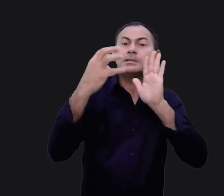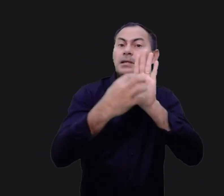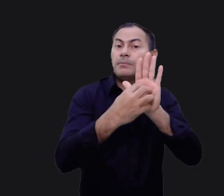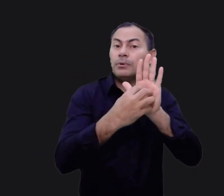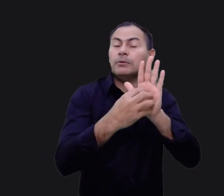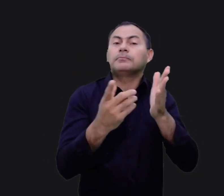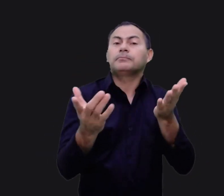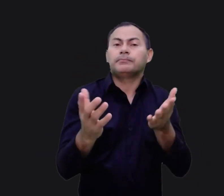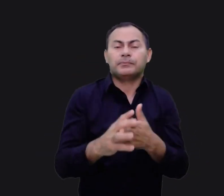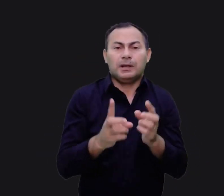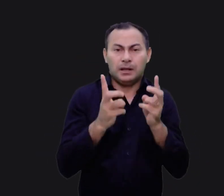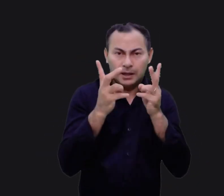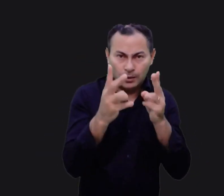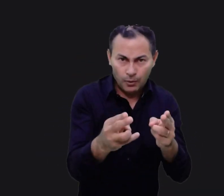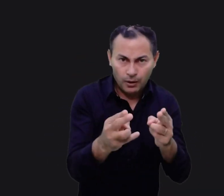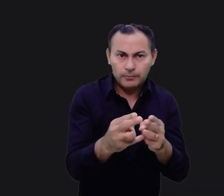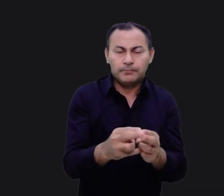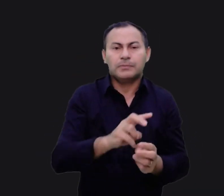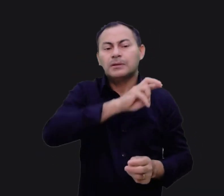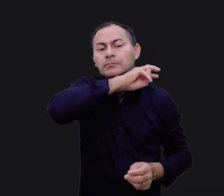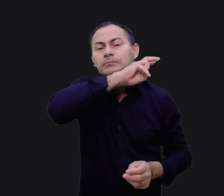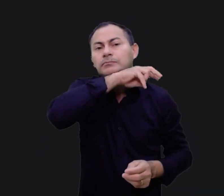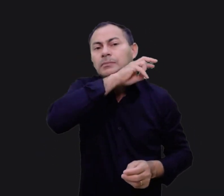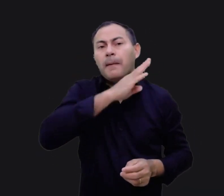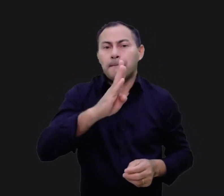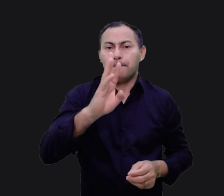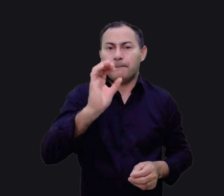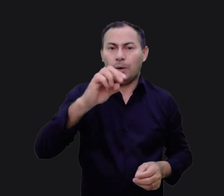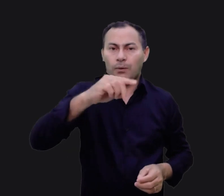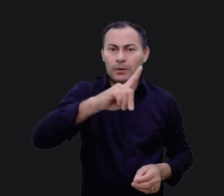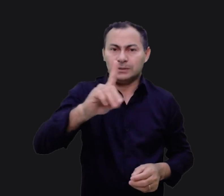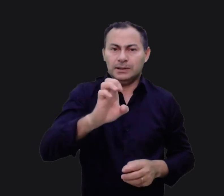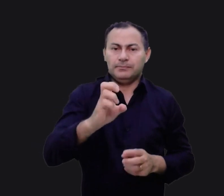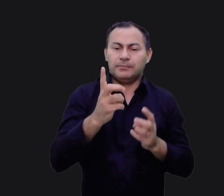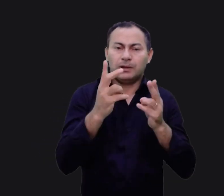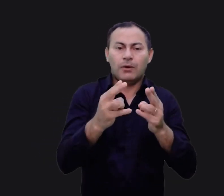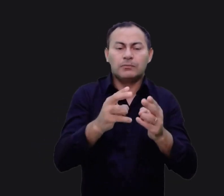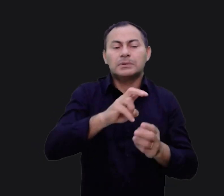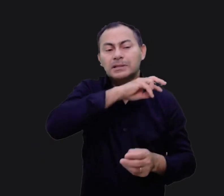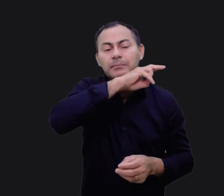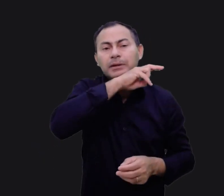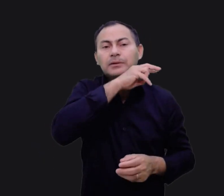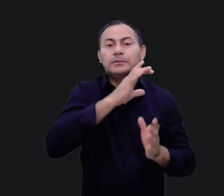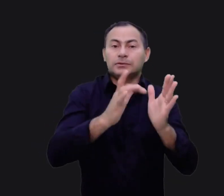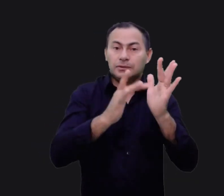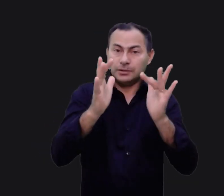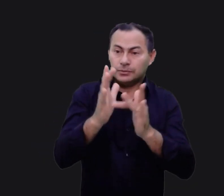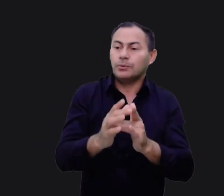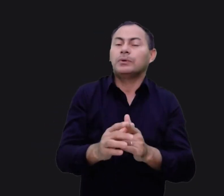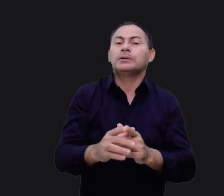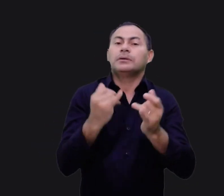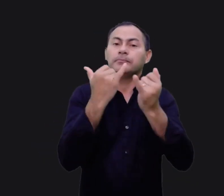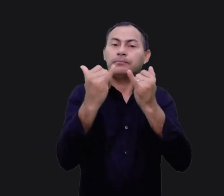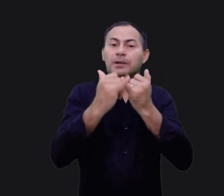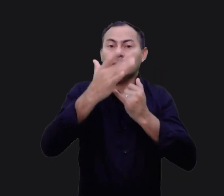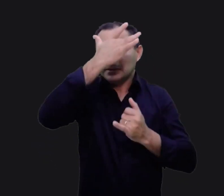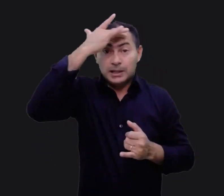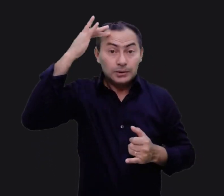aquele símbolo. Da mesma forma que a serpente de bronze era semelhante às serpentes, Jesus era semelhante aos